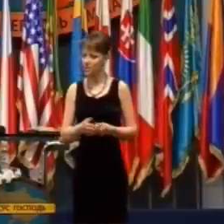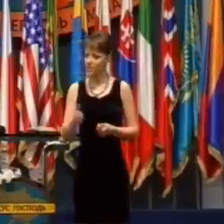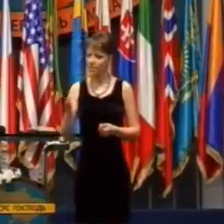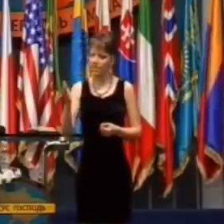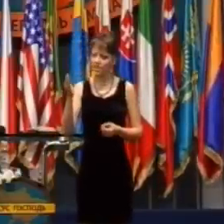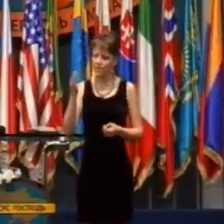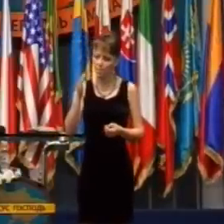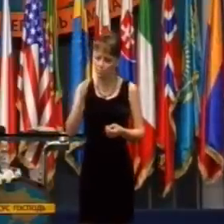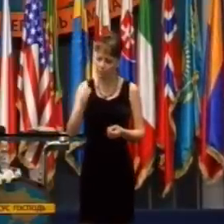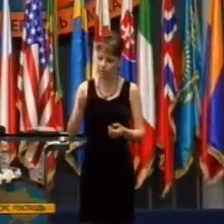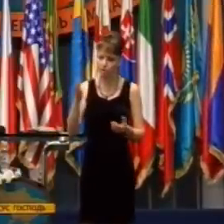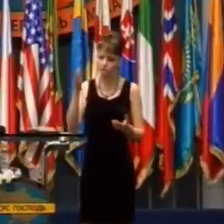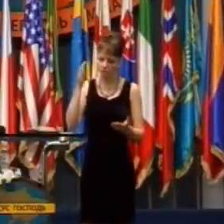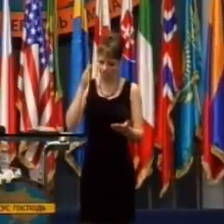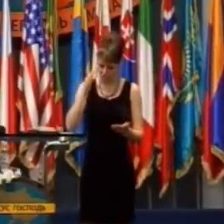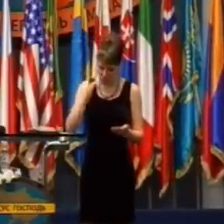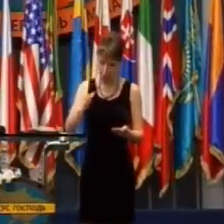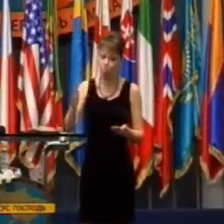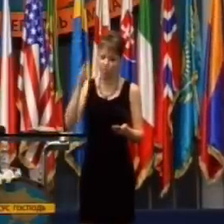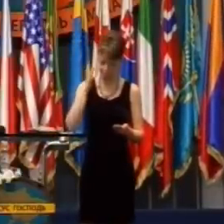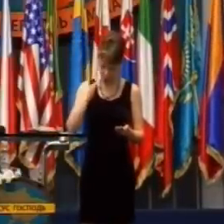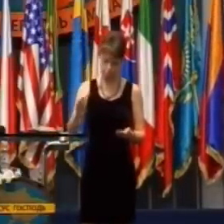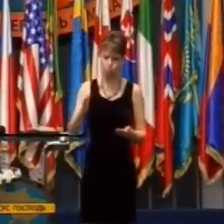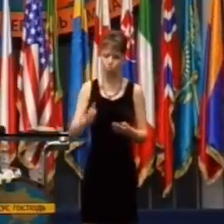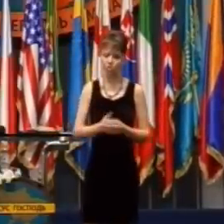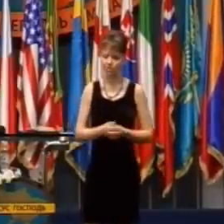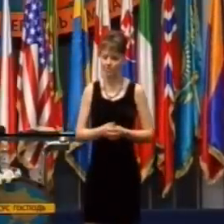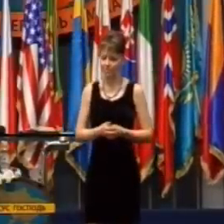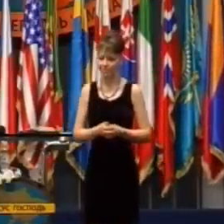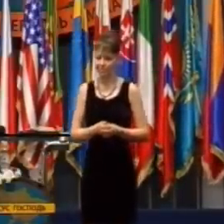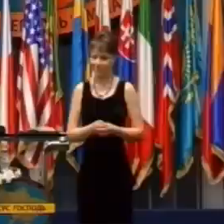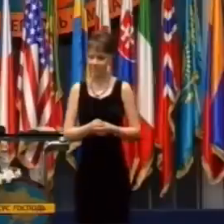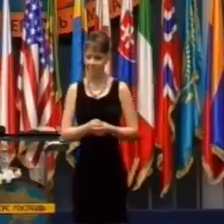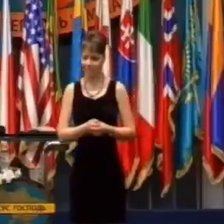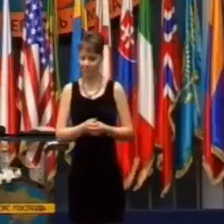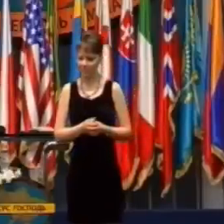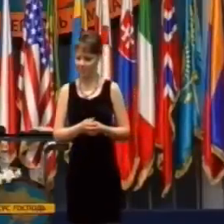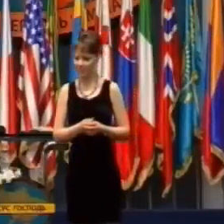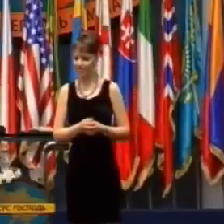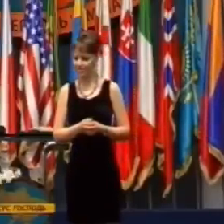tým menej konkrétnejší, presnejší musíte byť.